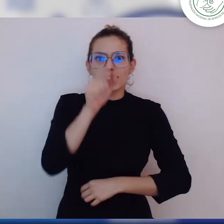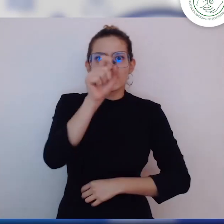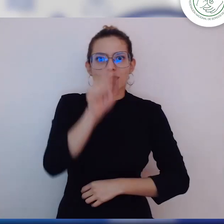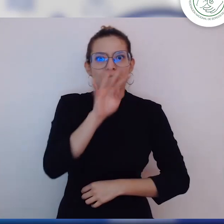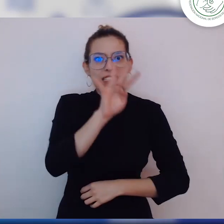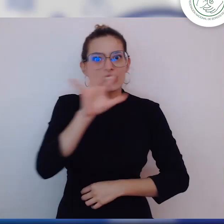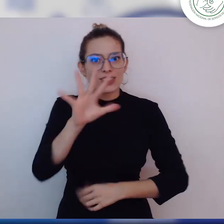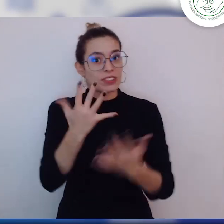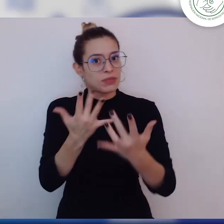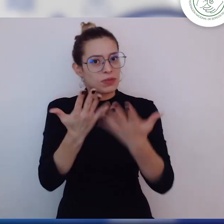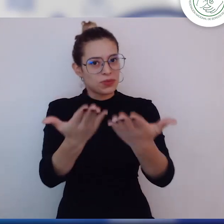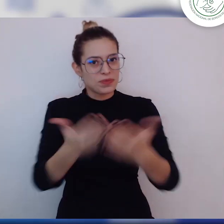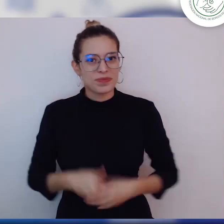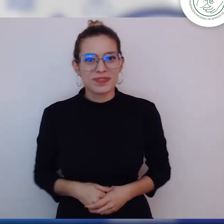las 10 y 45 de la mañana.